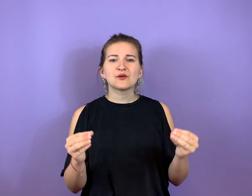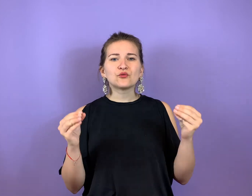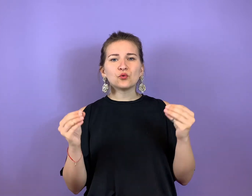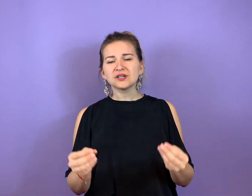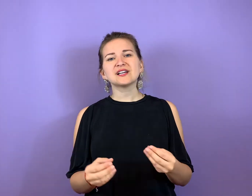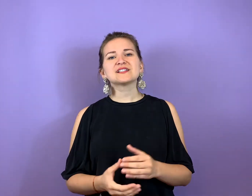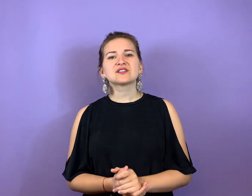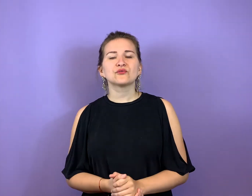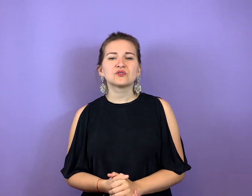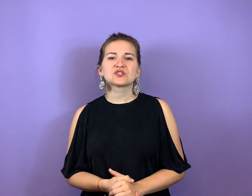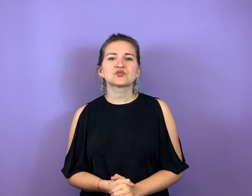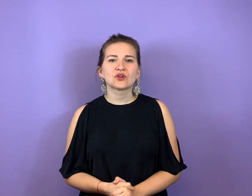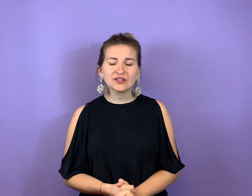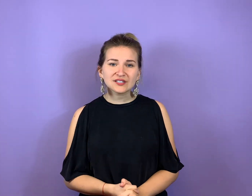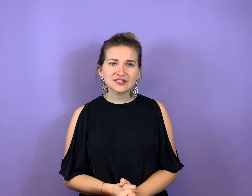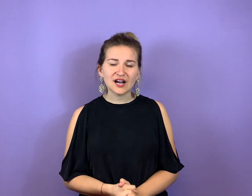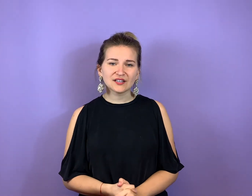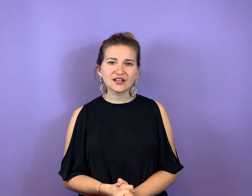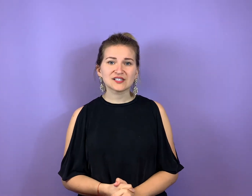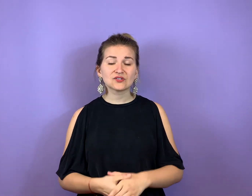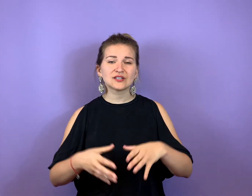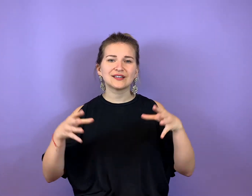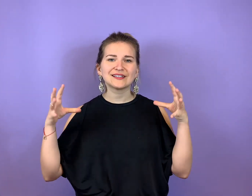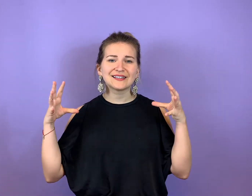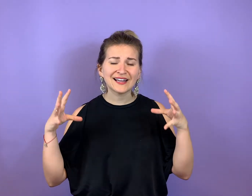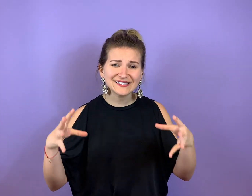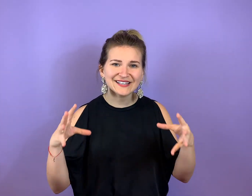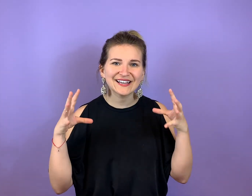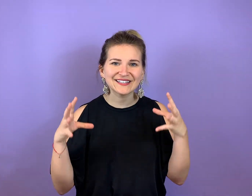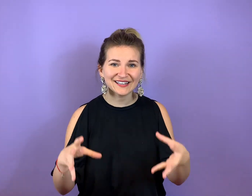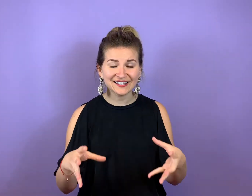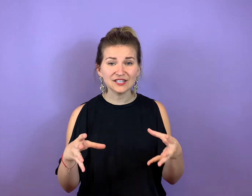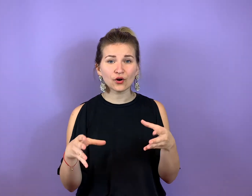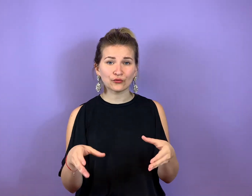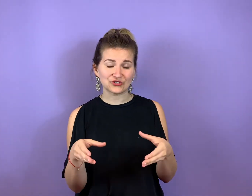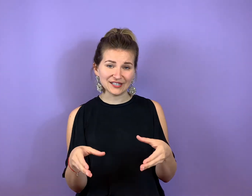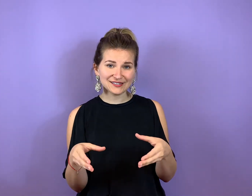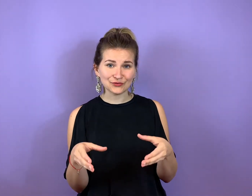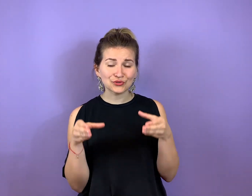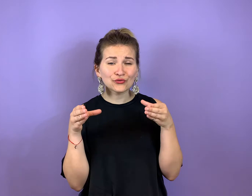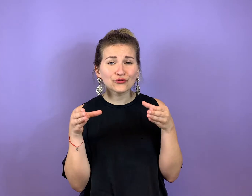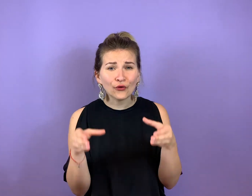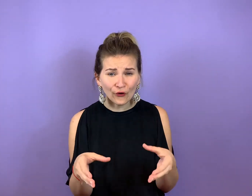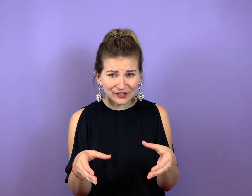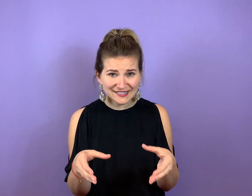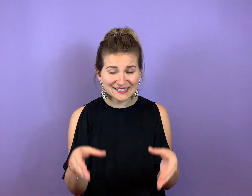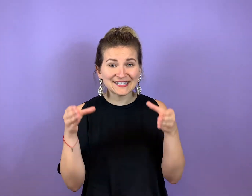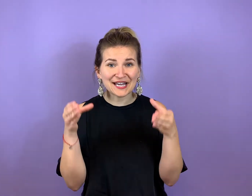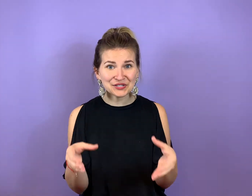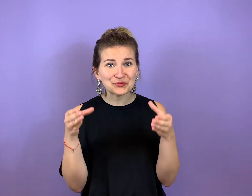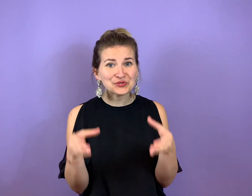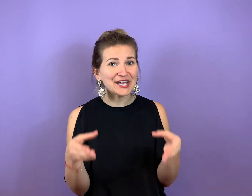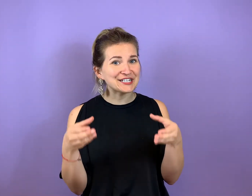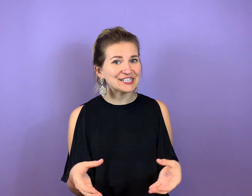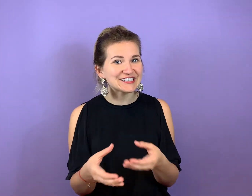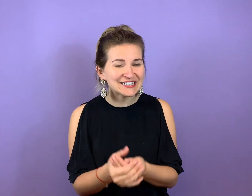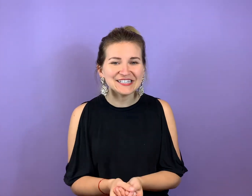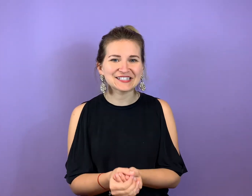verurteilst dafür, dass du es noch nicht getan hast, sondern deine ganze Energie darauf setzt und dich freust, dass du es endlich siehst,